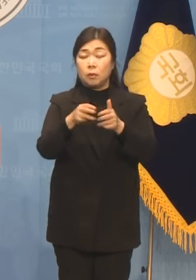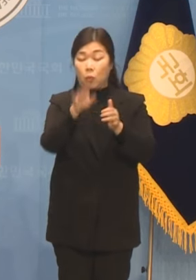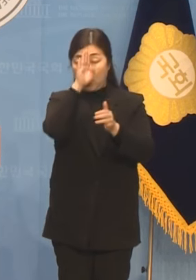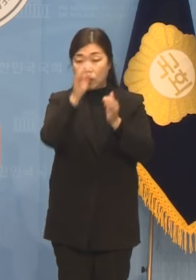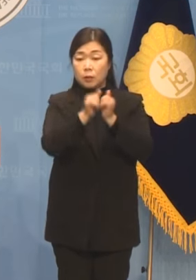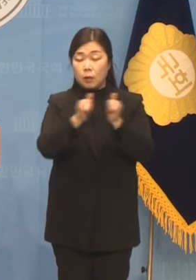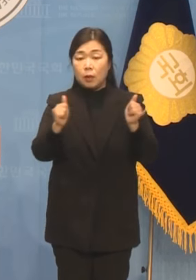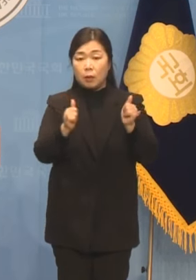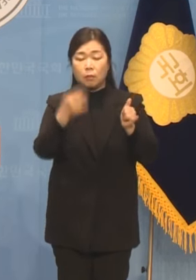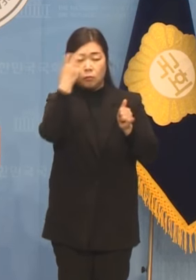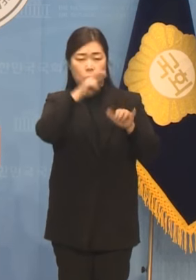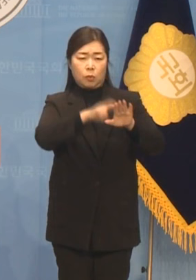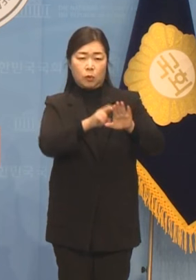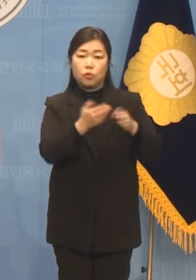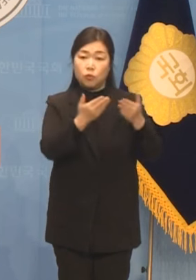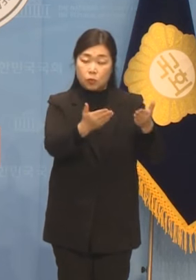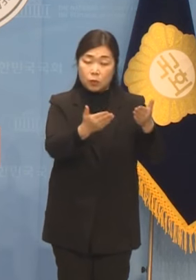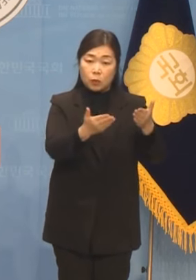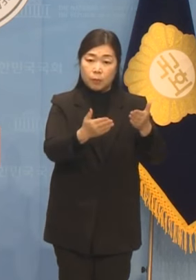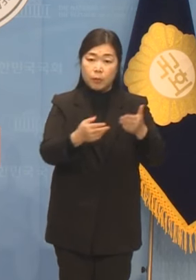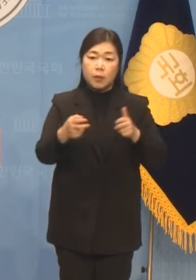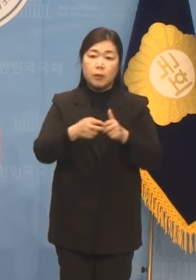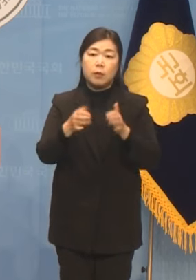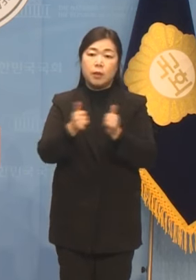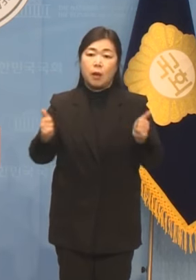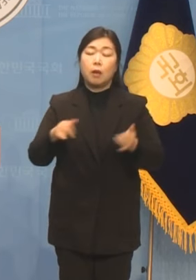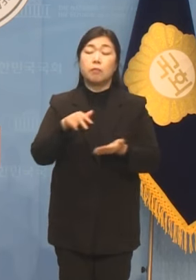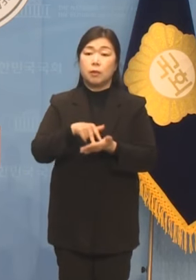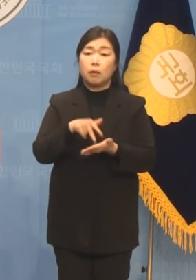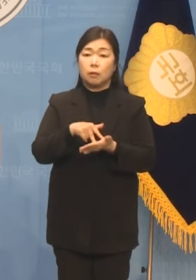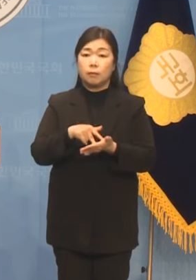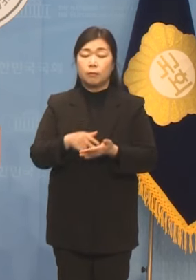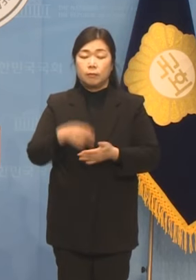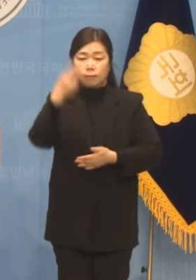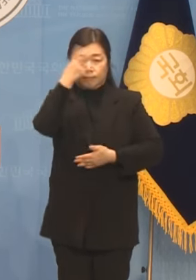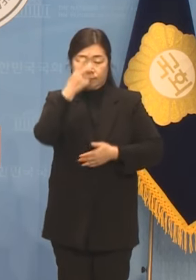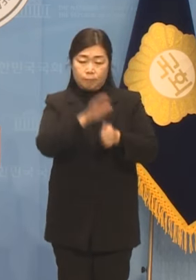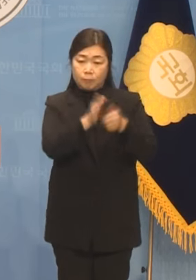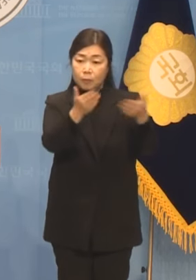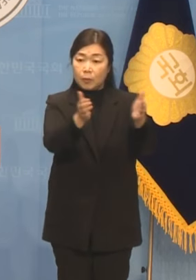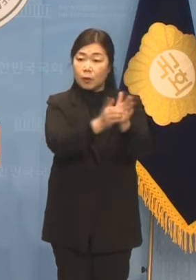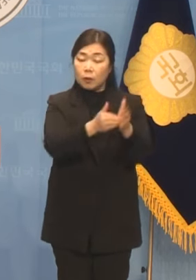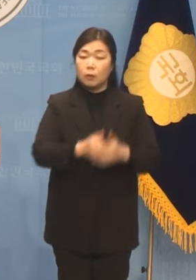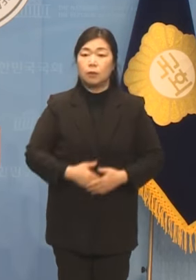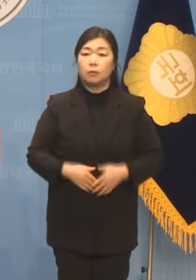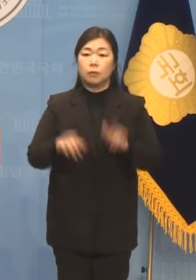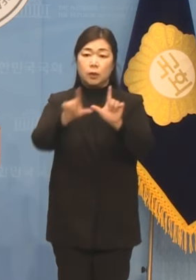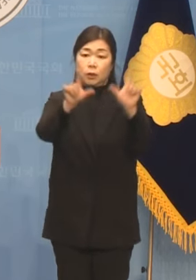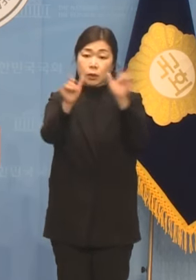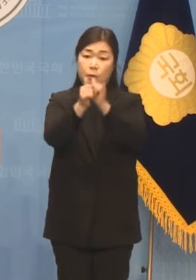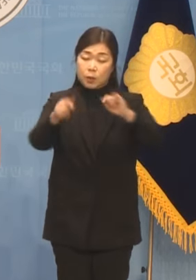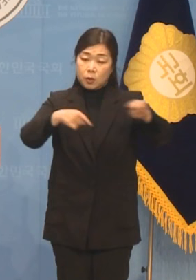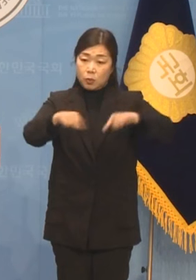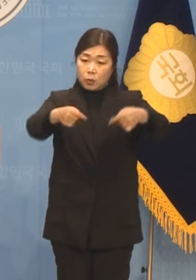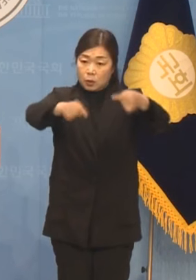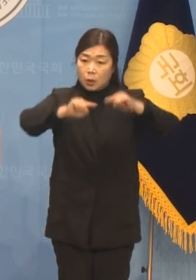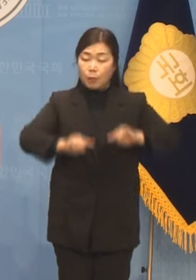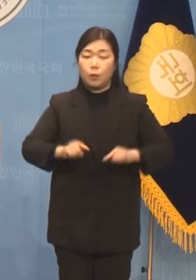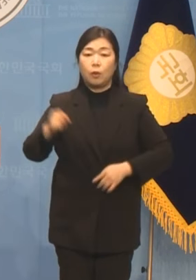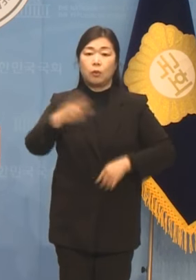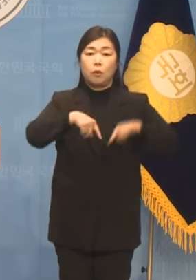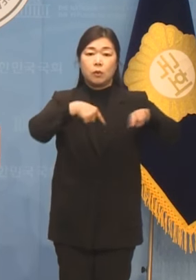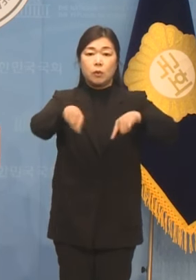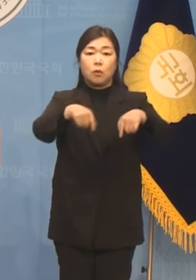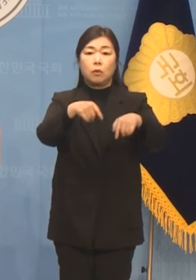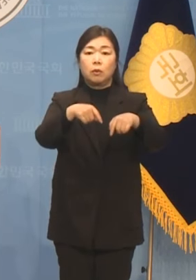보듬고 곁에 서왔습니다. 시민의 정치 참여와 정당 민주주의가